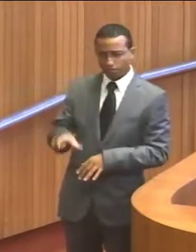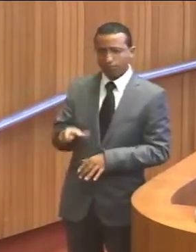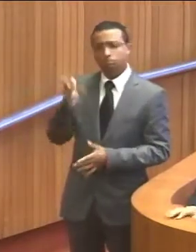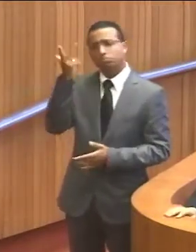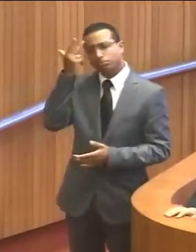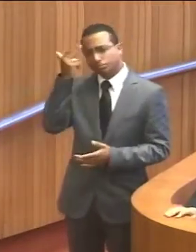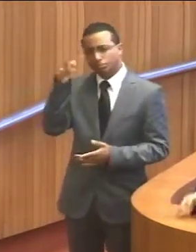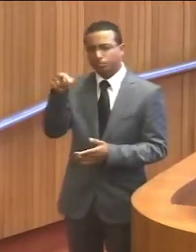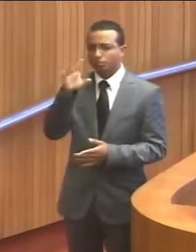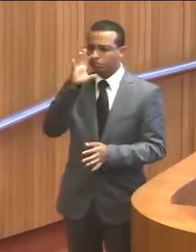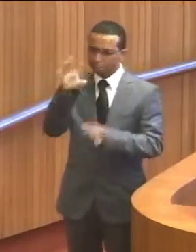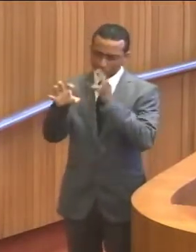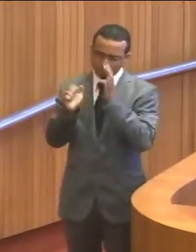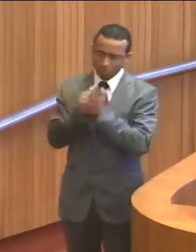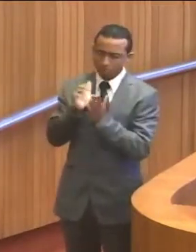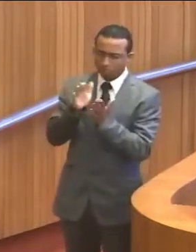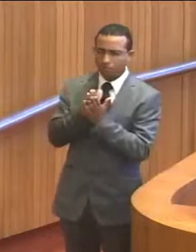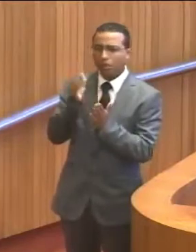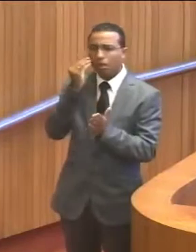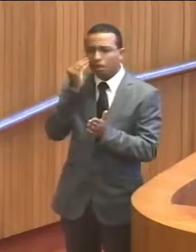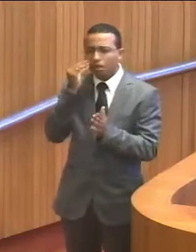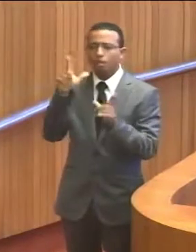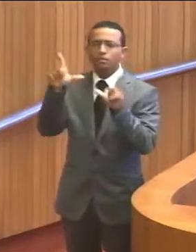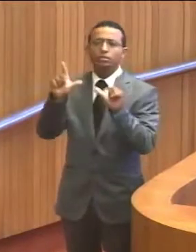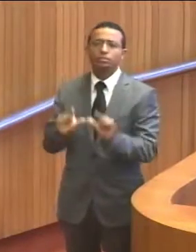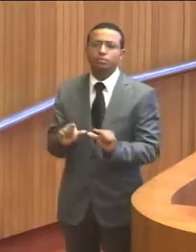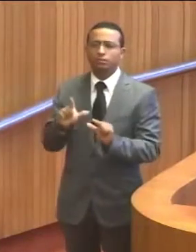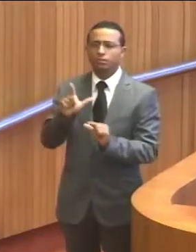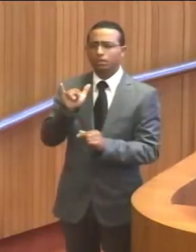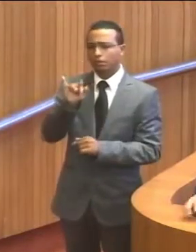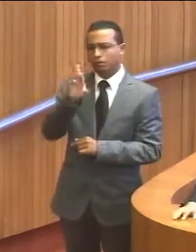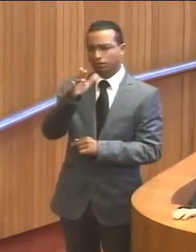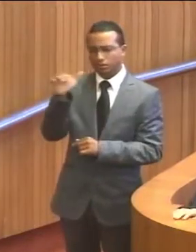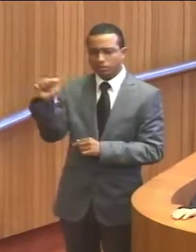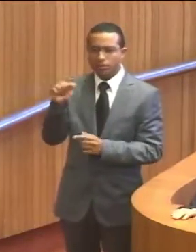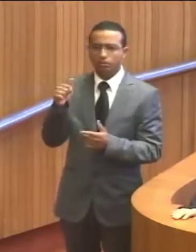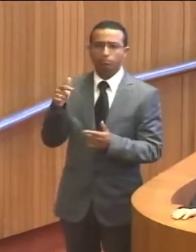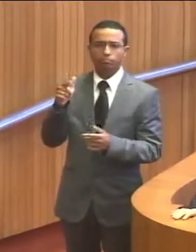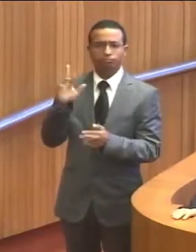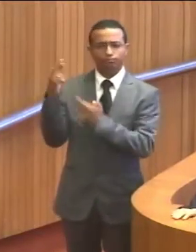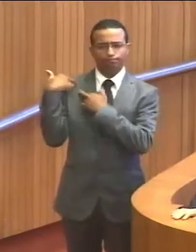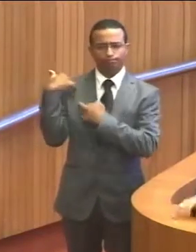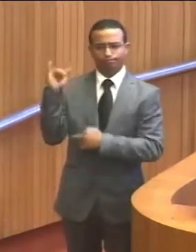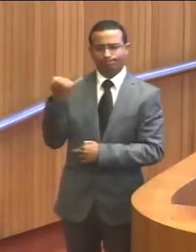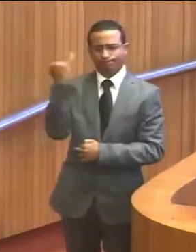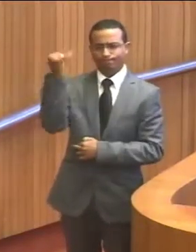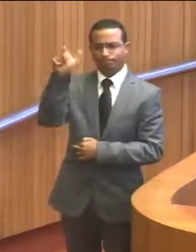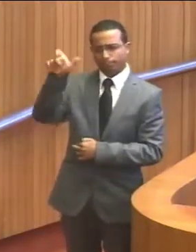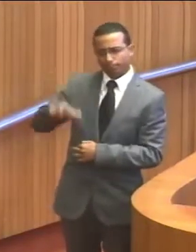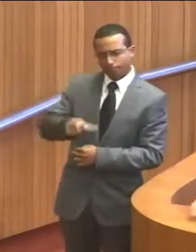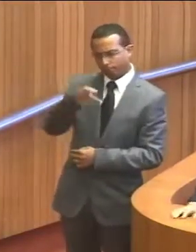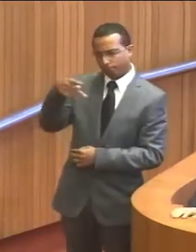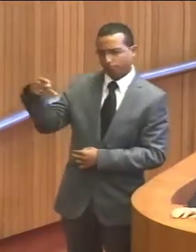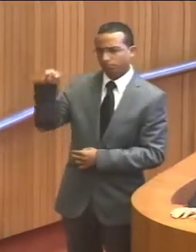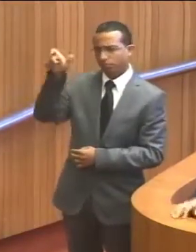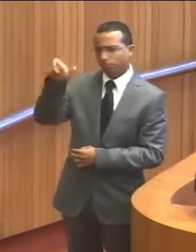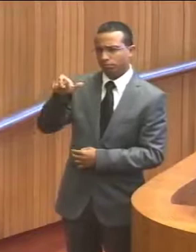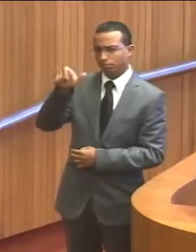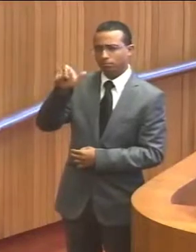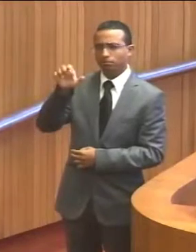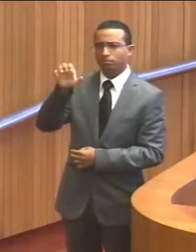eles ataquem e tentam diminuir a liderança e o papel importante que o presidente da Embratu